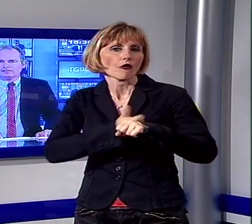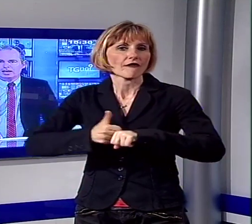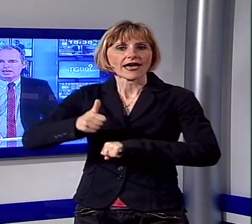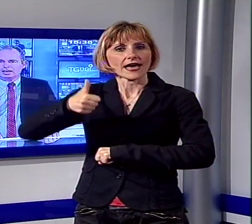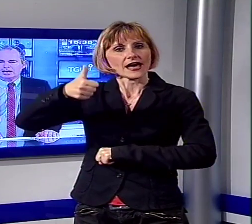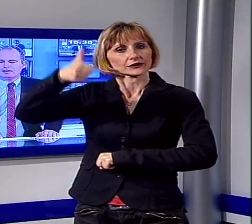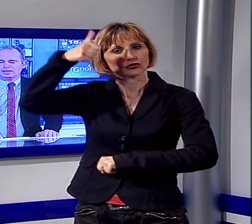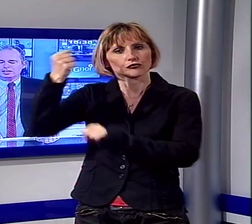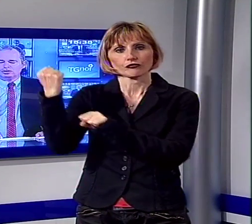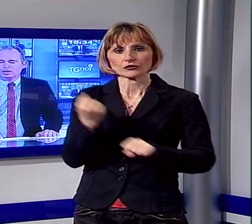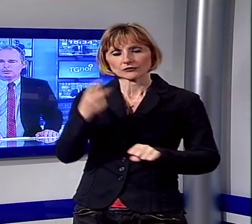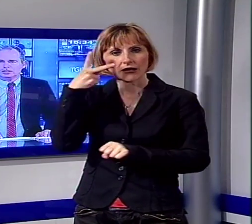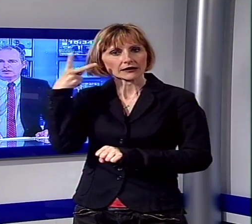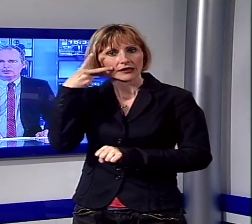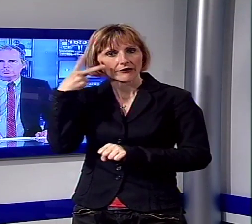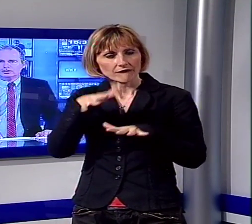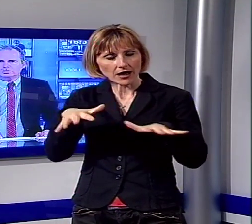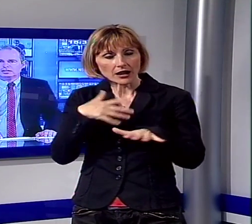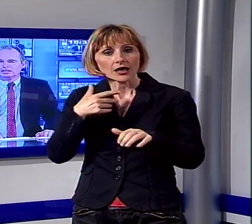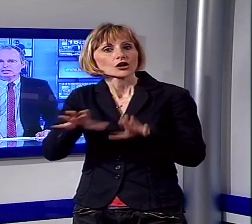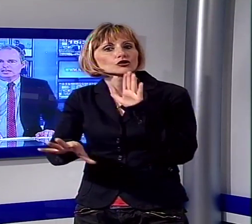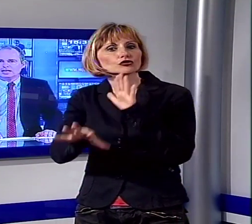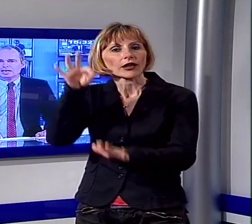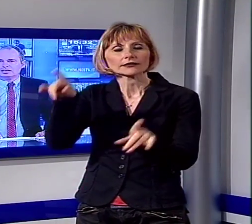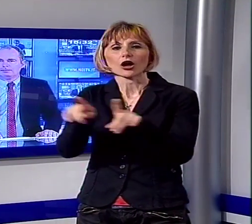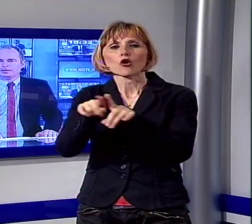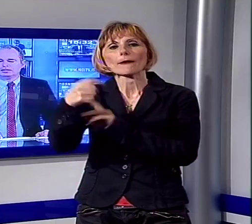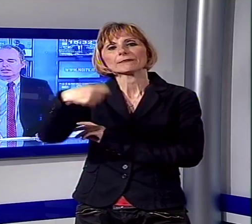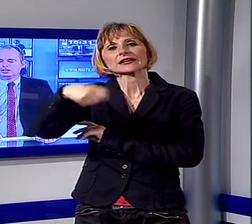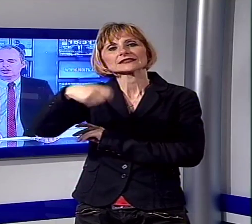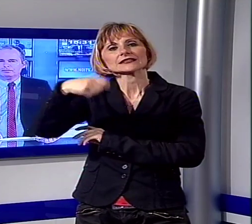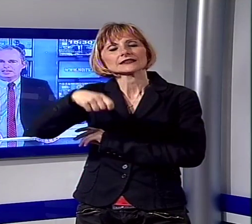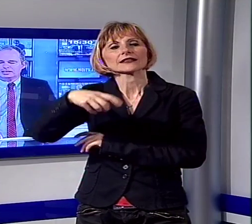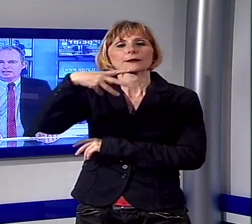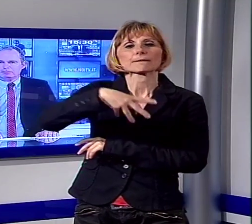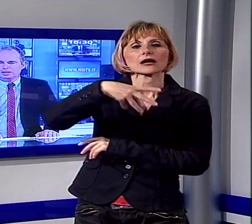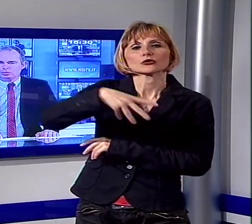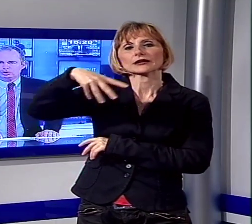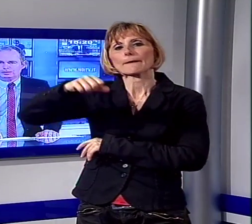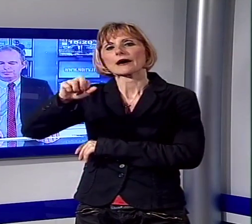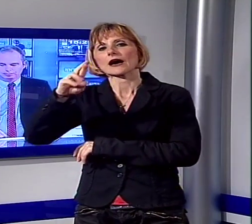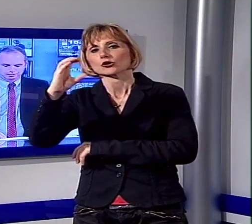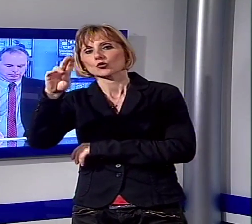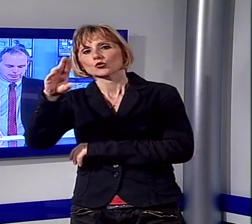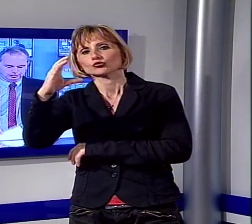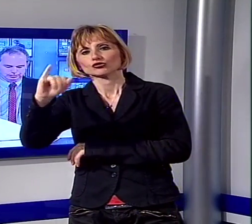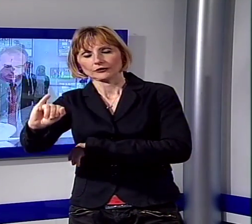Carnevale a Viareggio. Alla guida della fondazione è stata designata l'imprenditrice Marialina Marcucci.